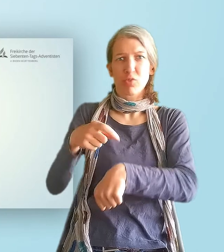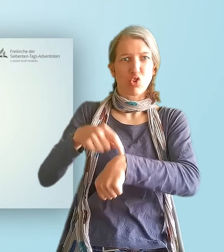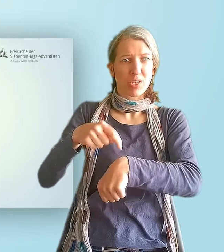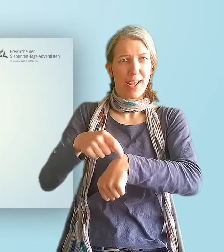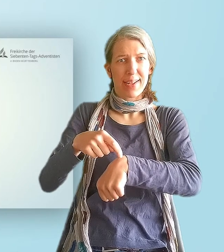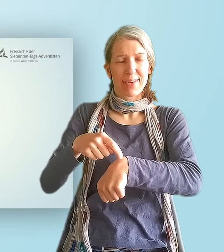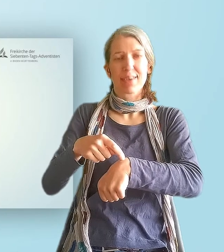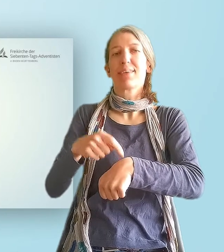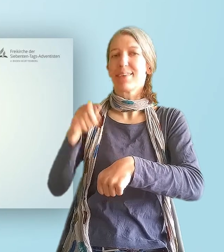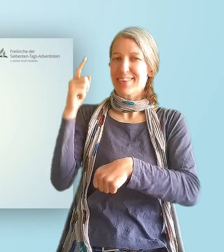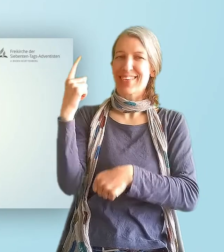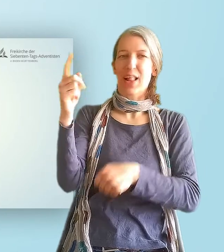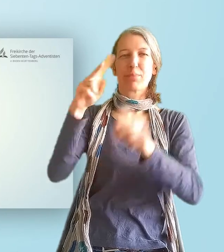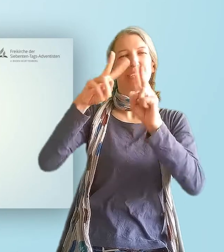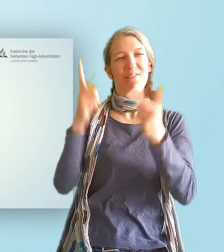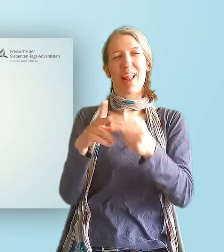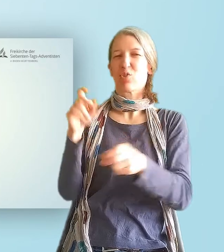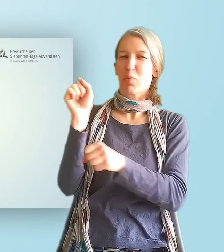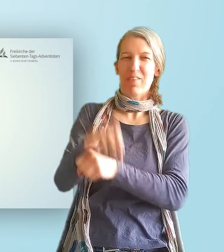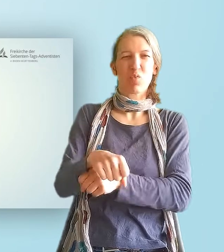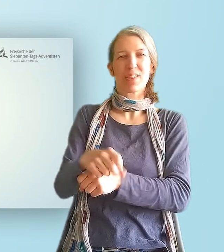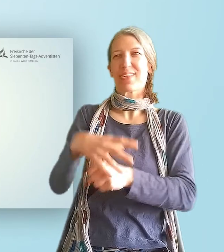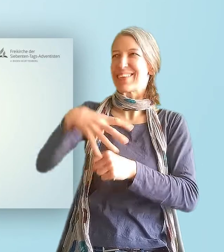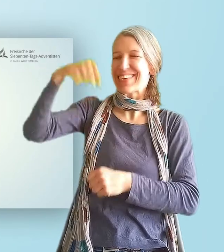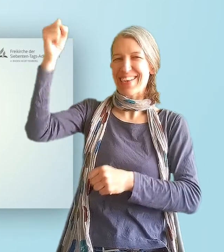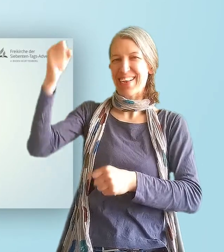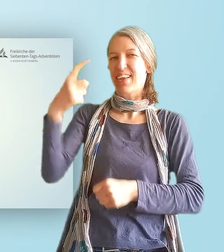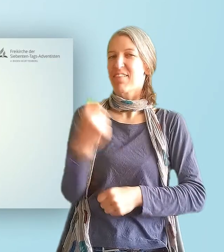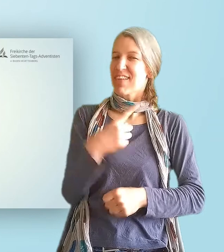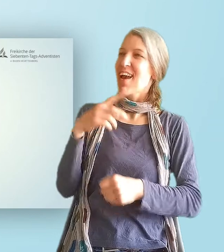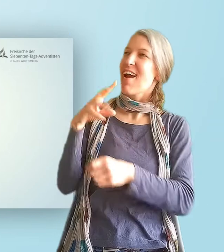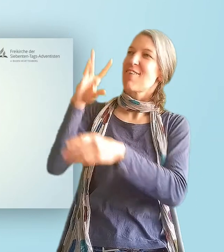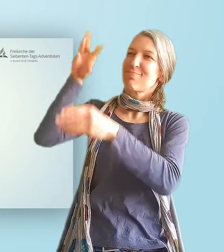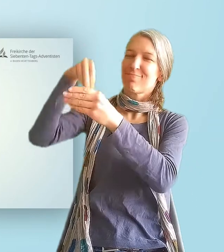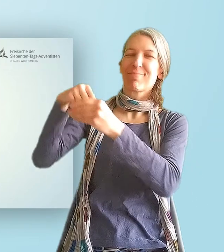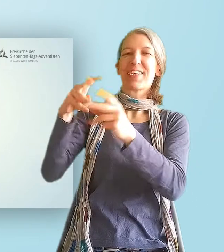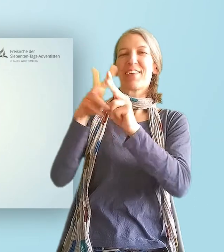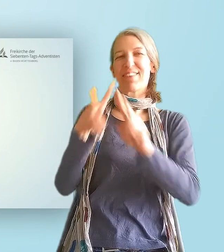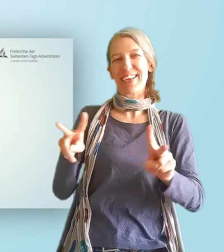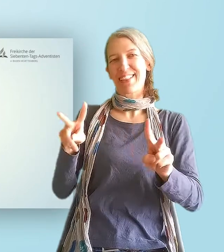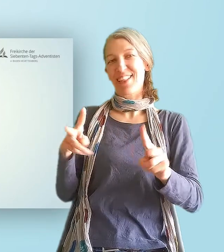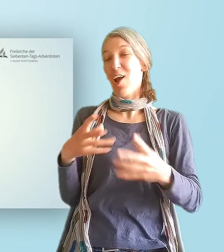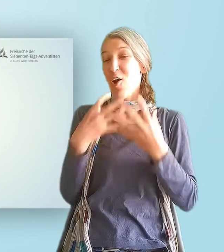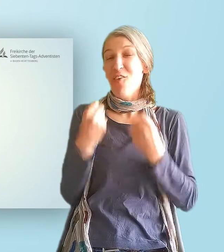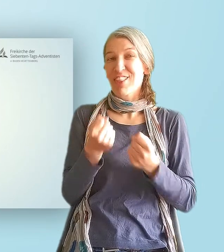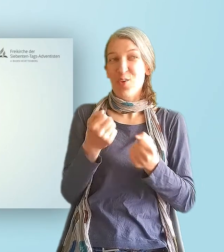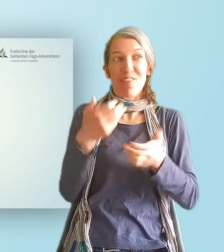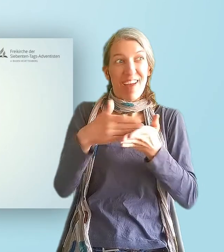seinen Sieg können wir Frieden finden und auch Hoffnung weitergeben. Aber wie kann das ganz